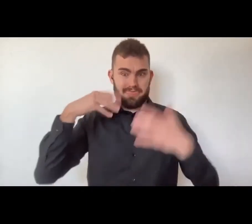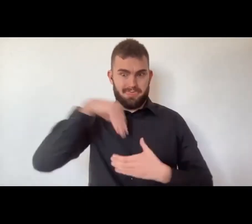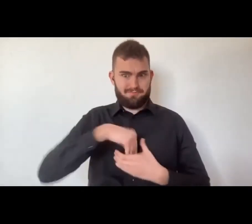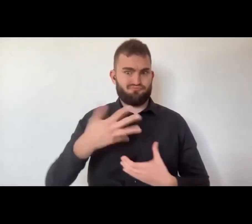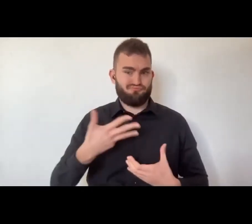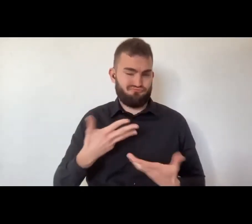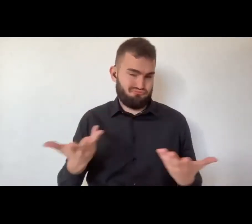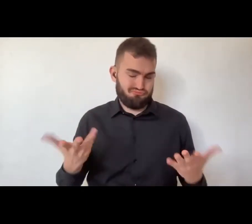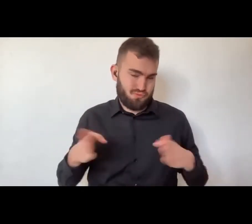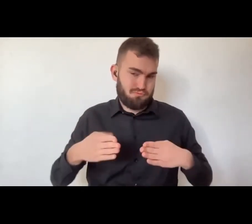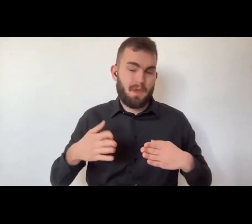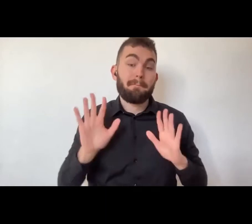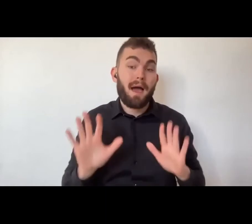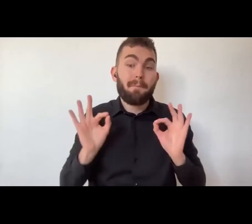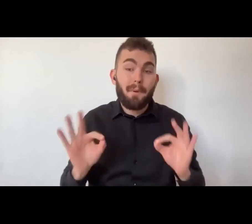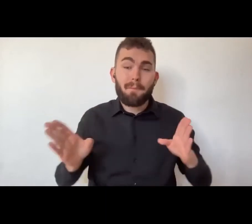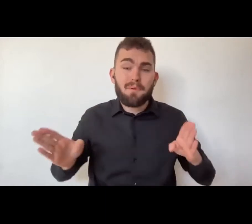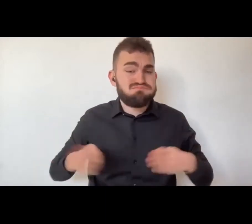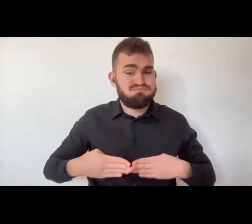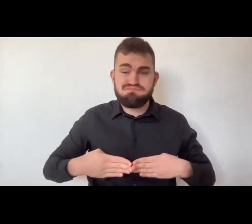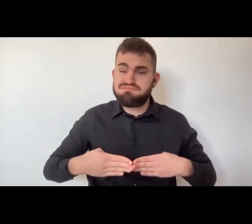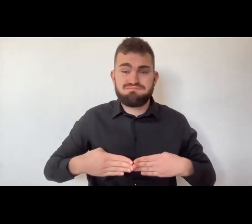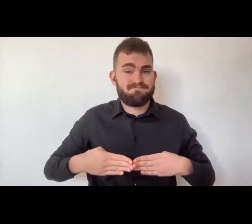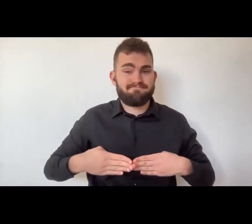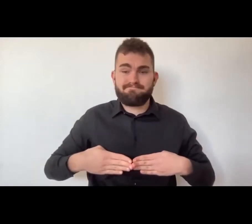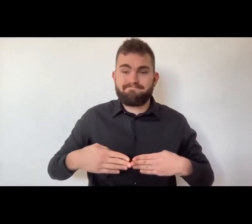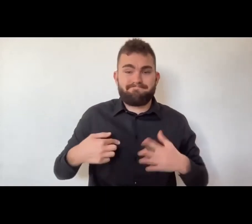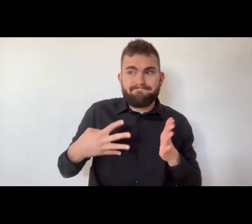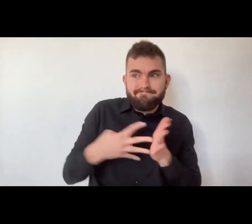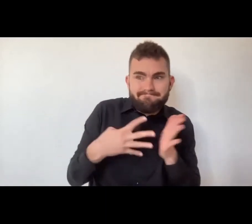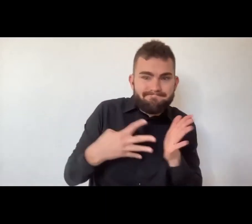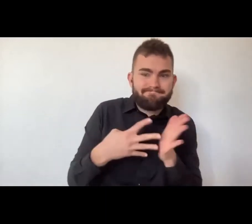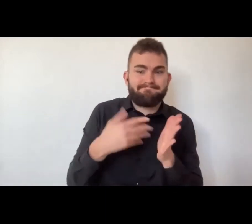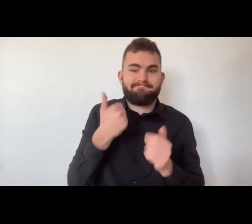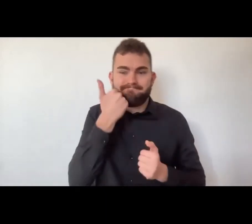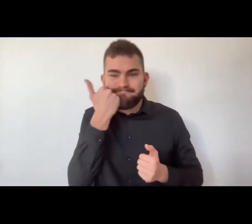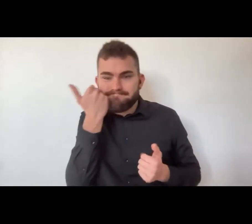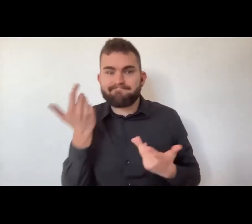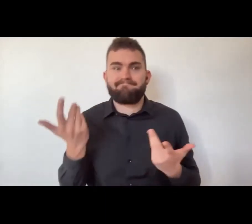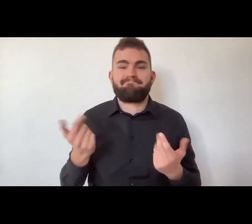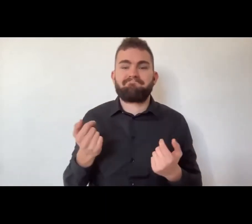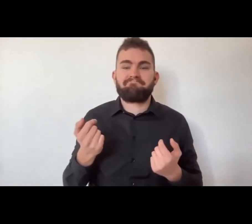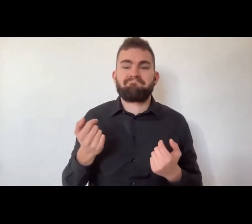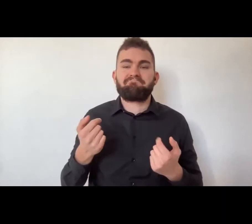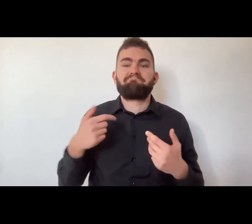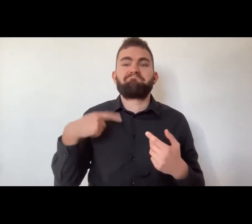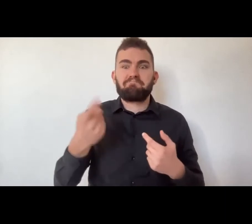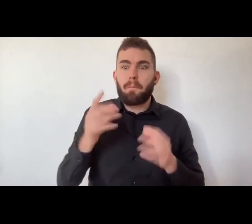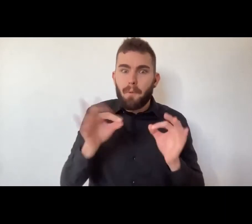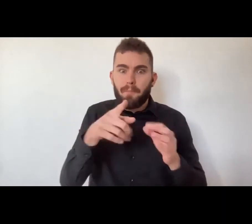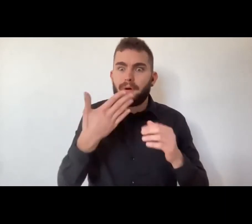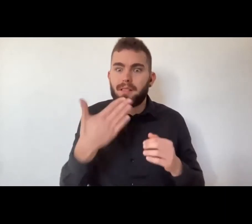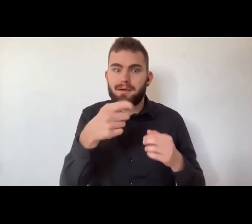benissimo quando ero giovane e sentivo l'arte dentro di me, ma era chiusa dentro di me. Ero timido, mi